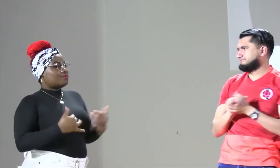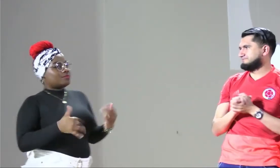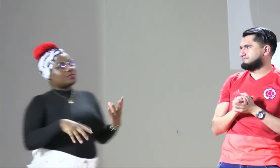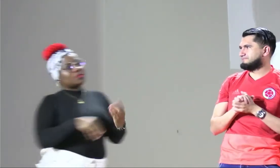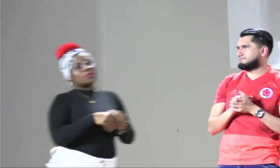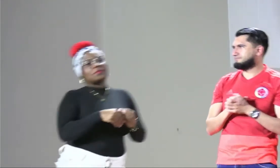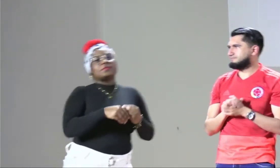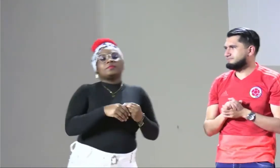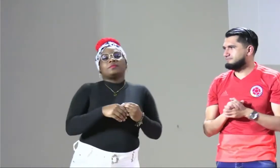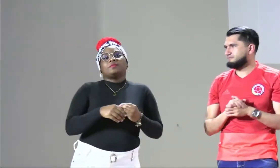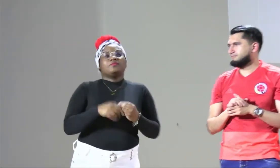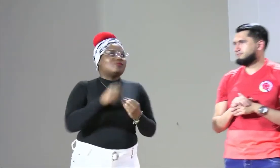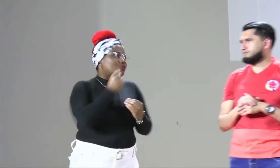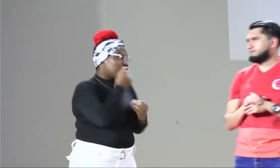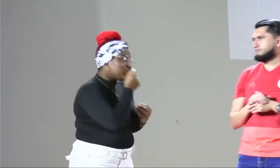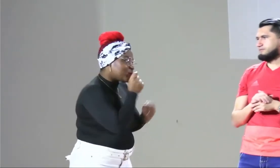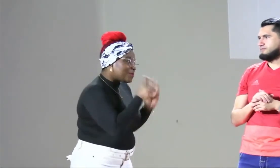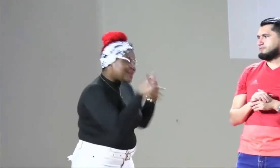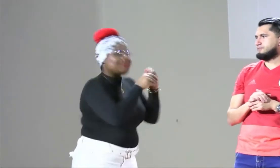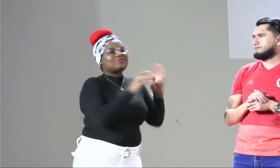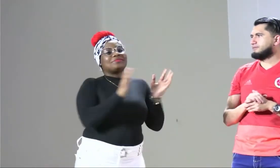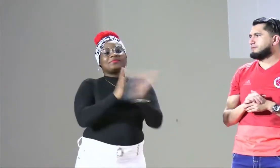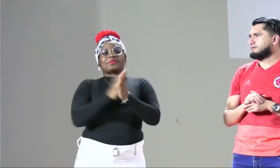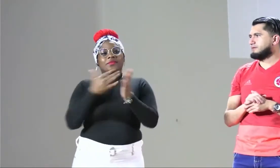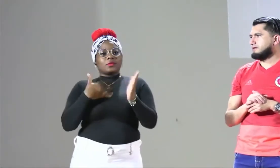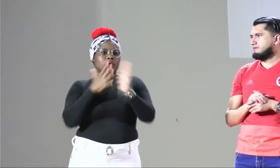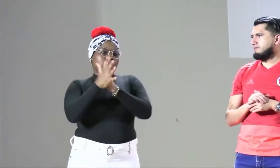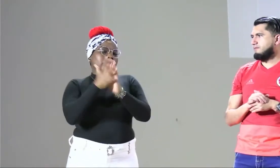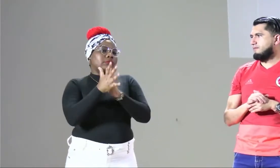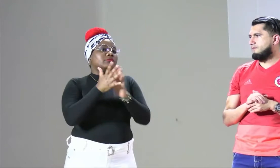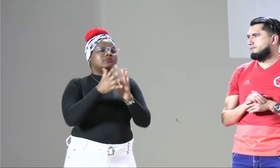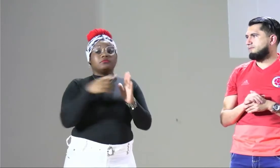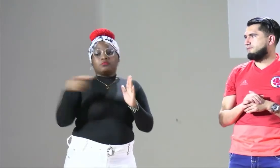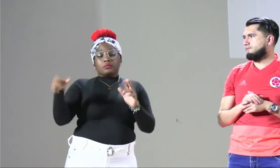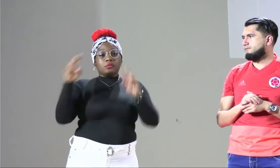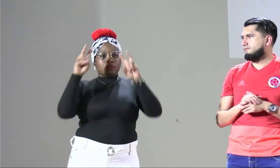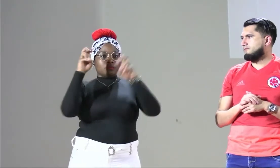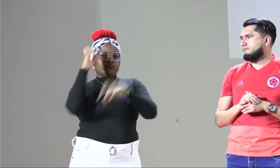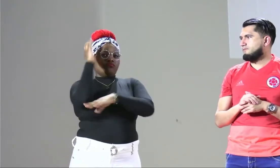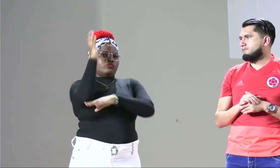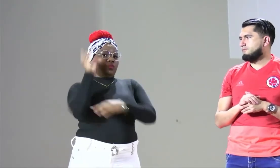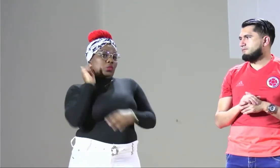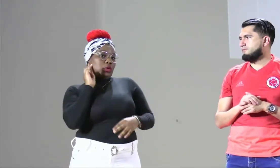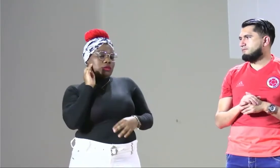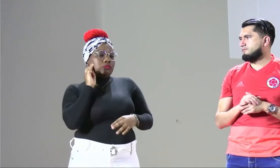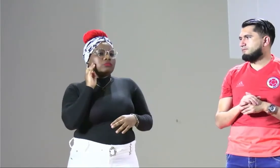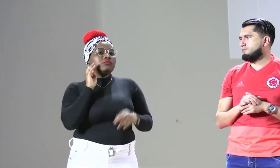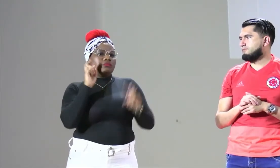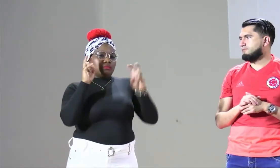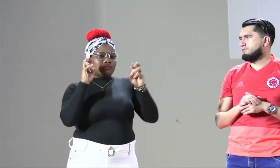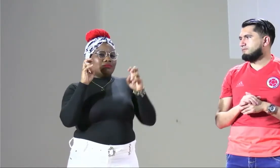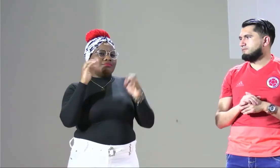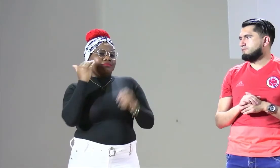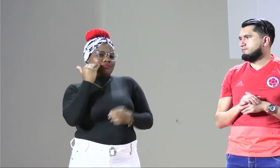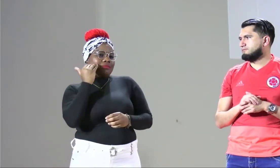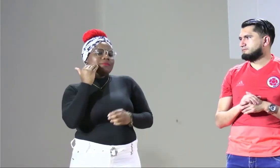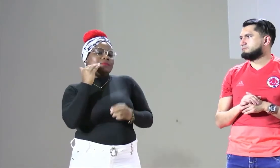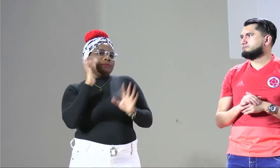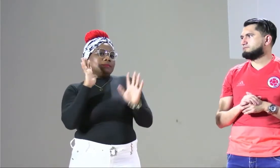el momento. Estamos en el programa, ¿no? Claro que sí. Quiero agregar un poco más a lo que mencionas y este tema de mujeres